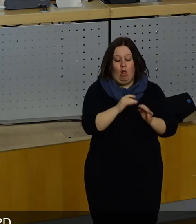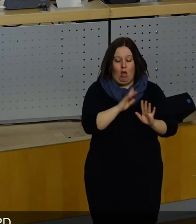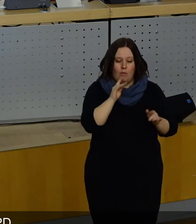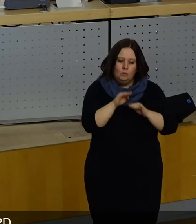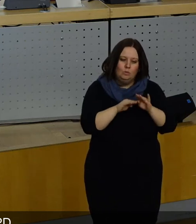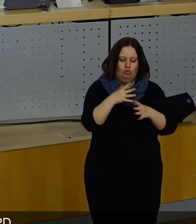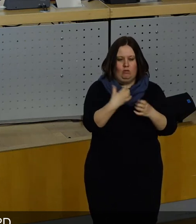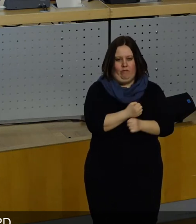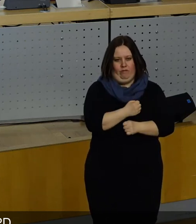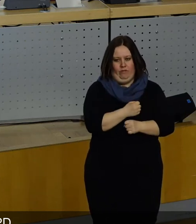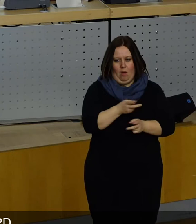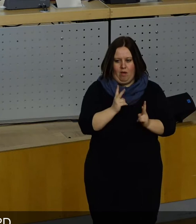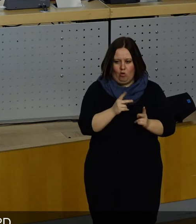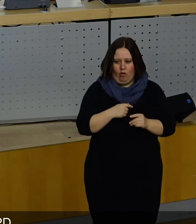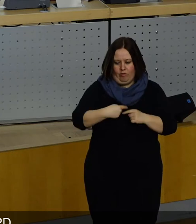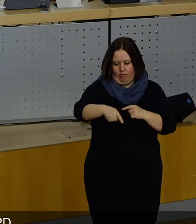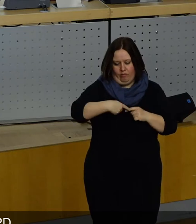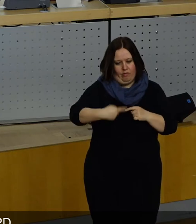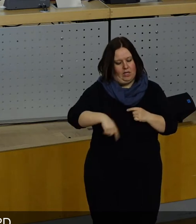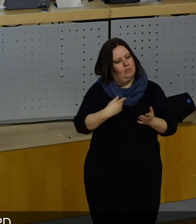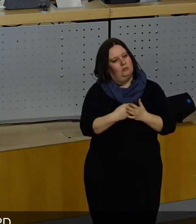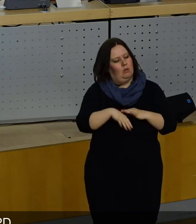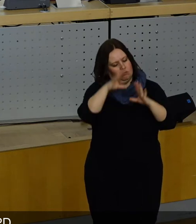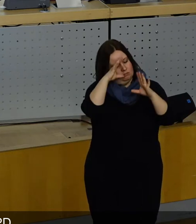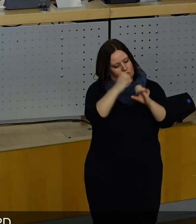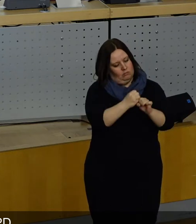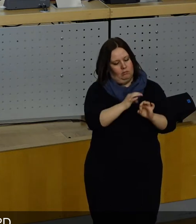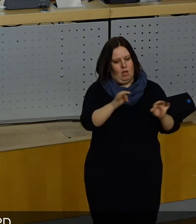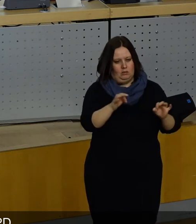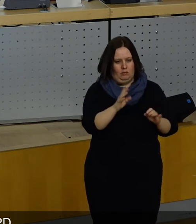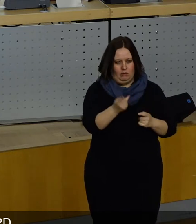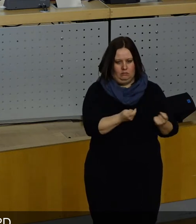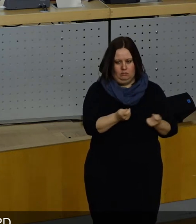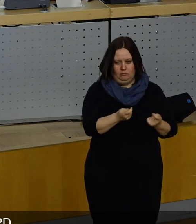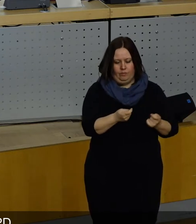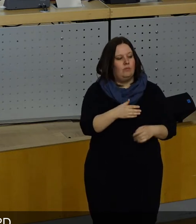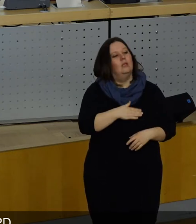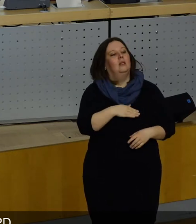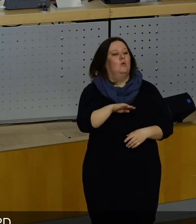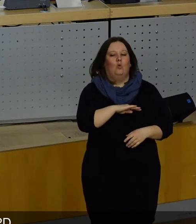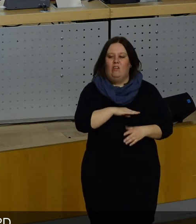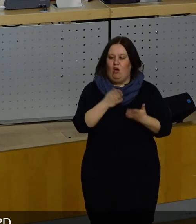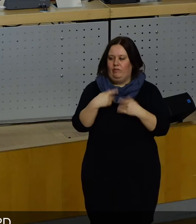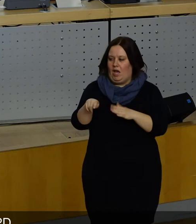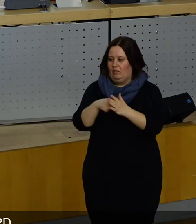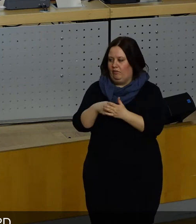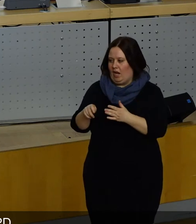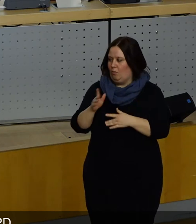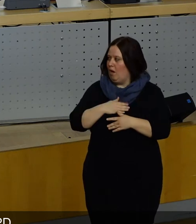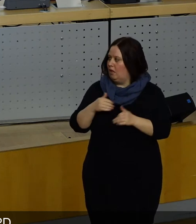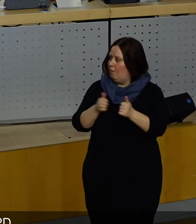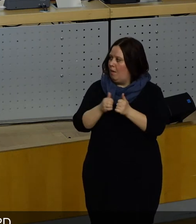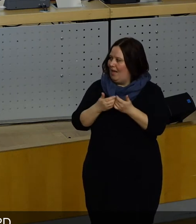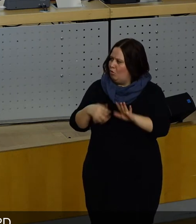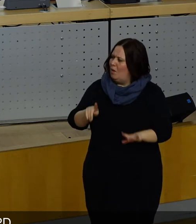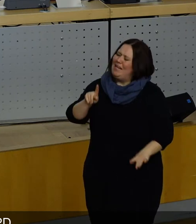gekommen, wie wir kommen müssen. Insofern konzentrieren wir uns doch lieber darauf. Liebe Kollegen von den Freien Wählern, wir arbeiten ja papierlos,